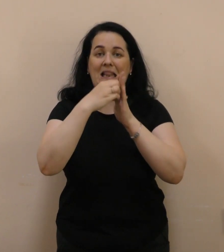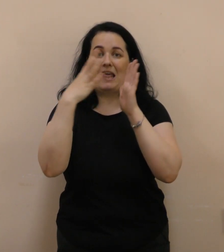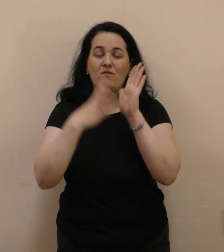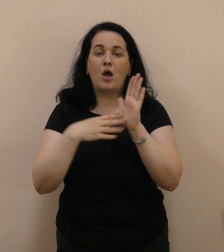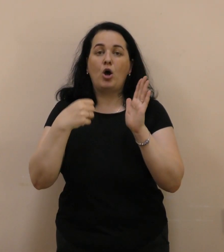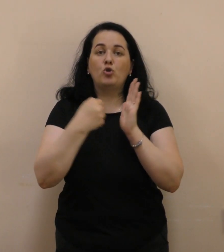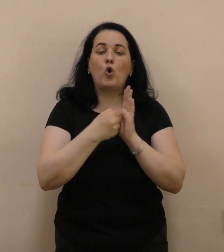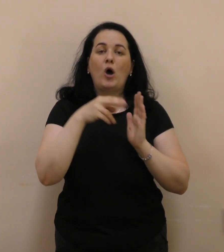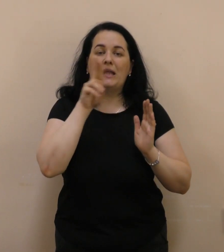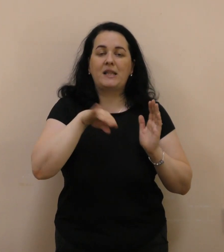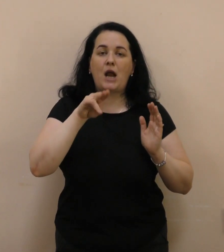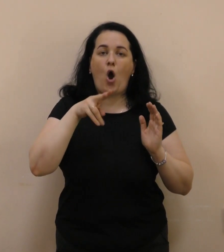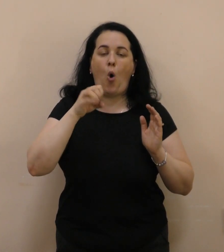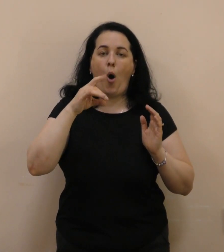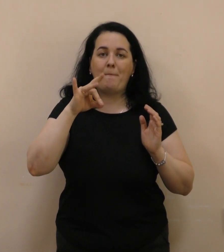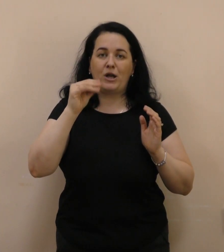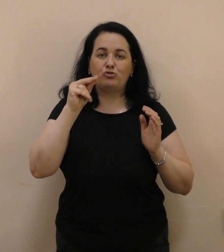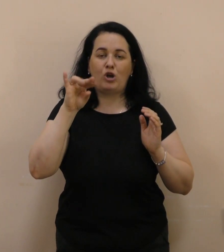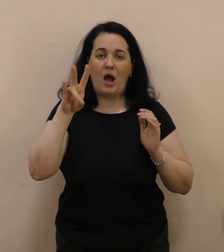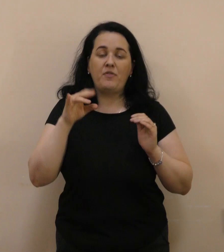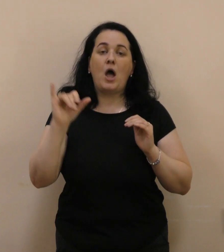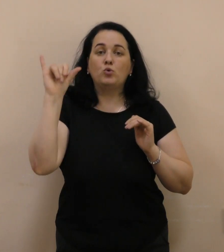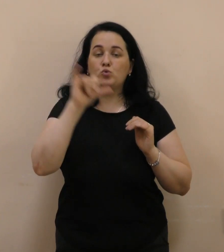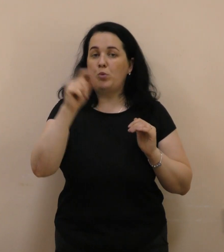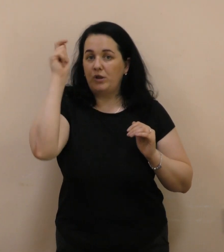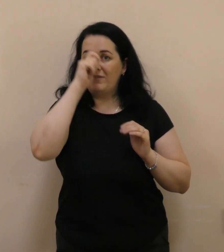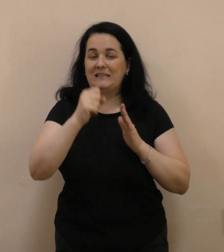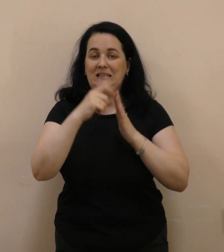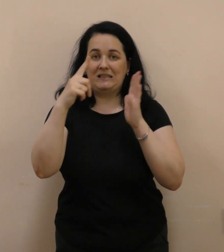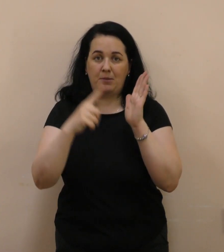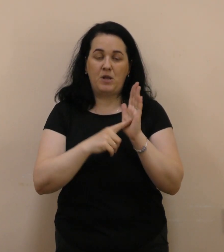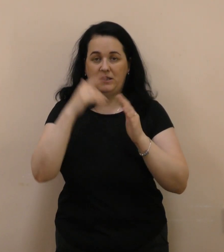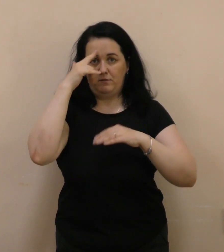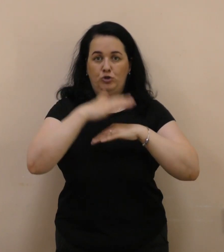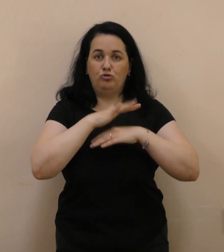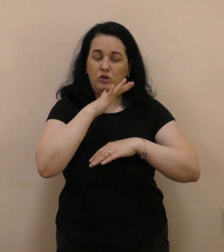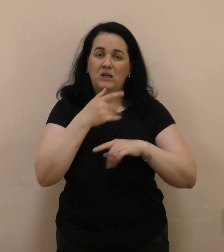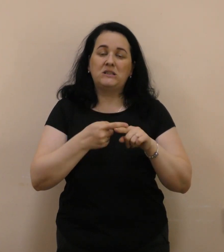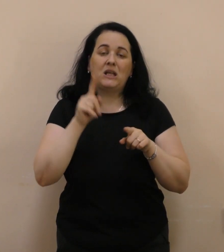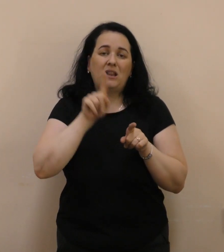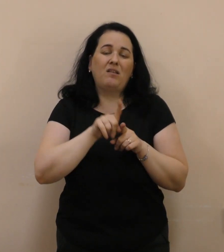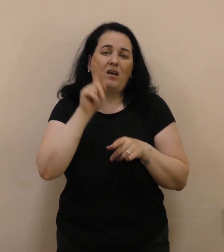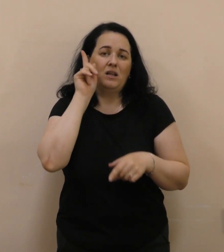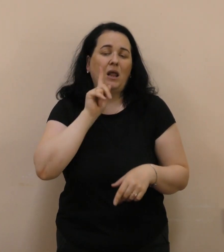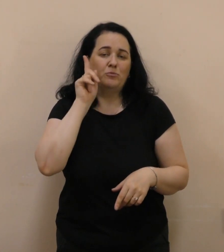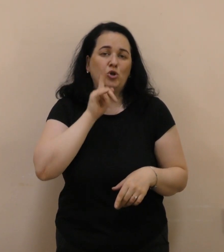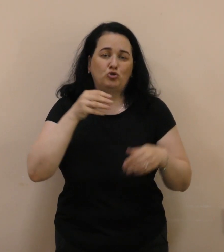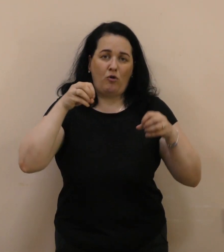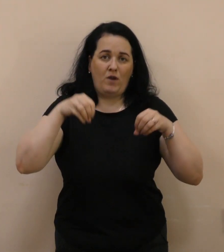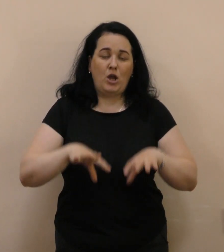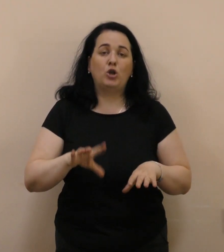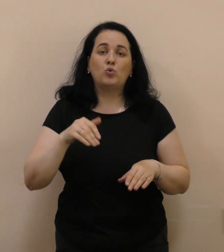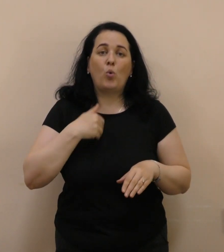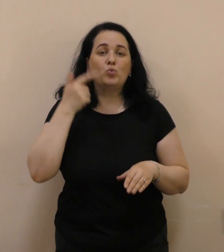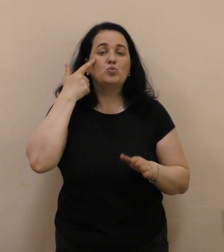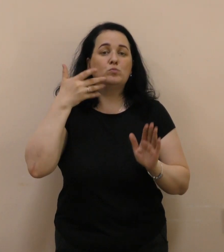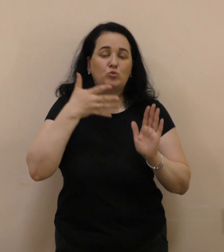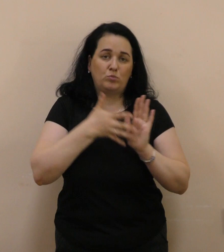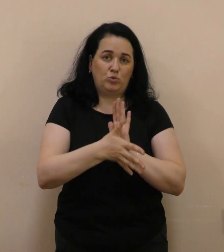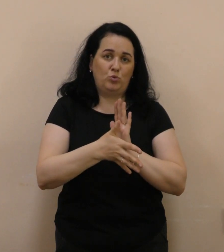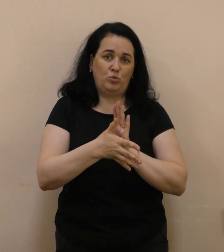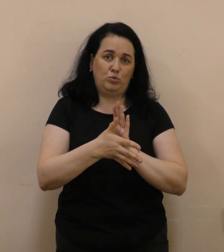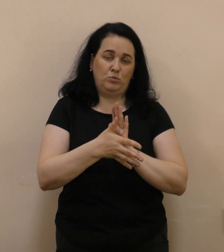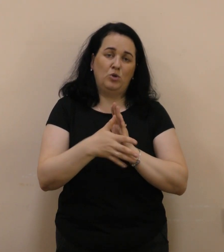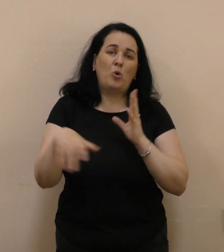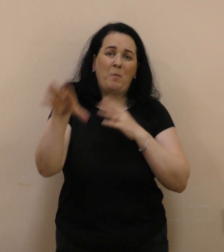до Драгомирчана в суботу-неділю з 17-ї години в вечірній час. Це таке тимчасове рішення. Хочу з розумінням,